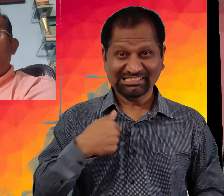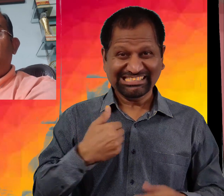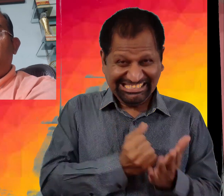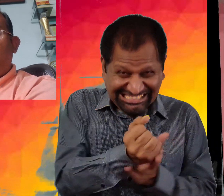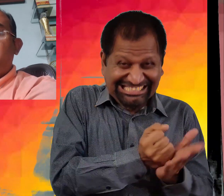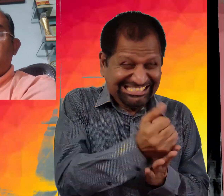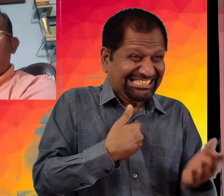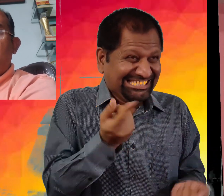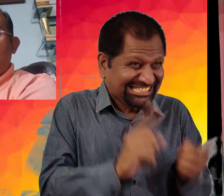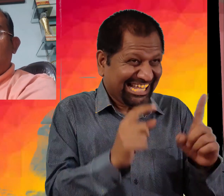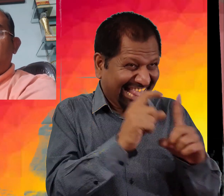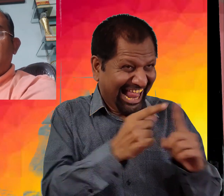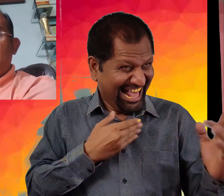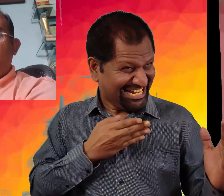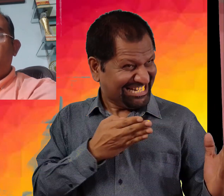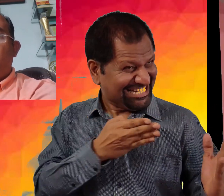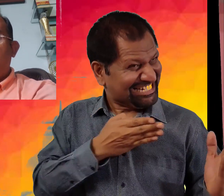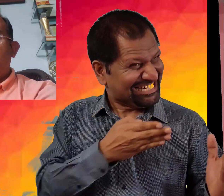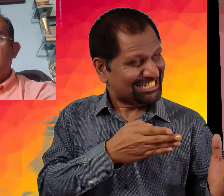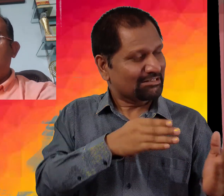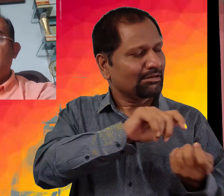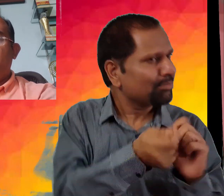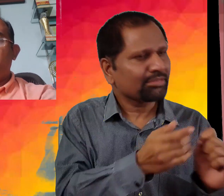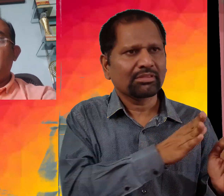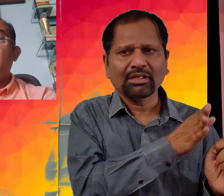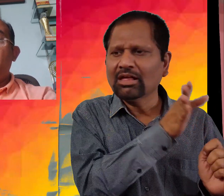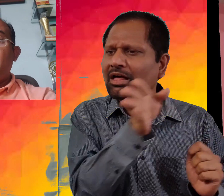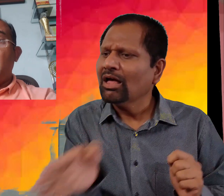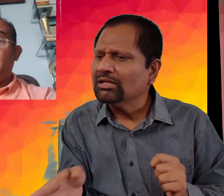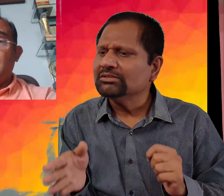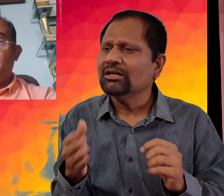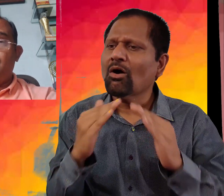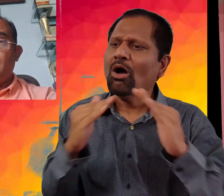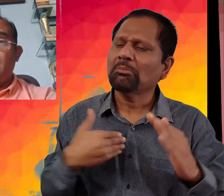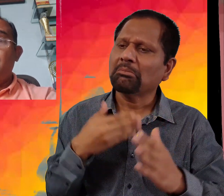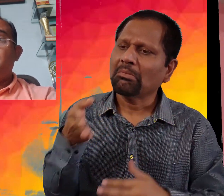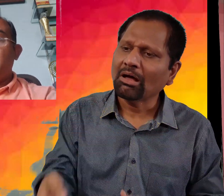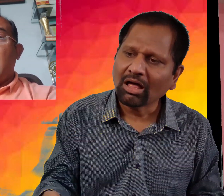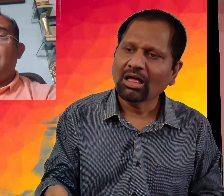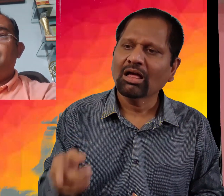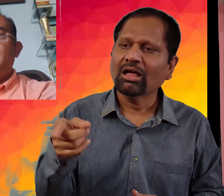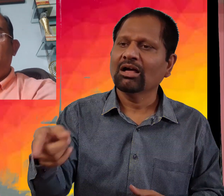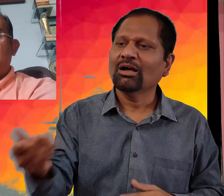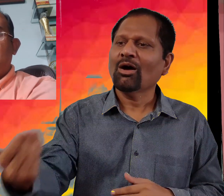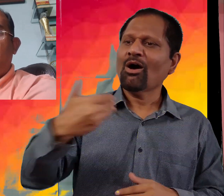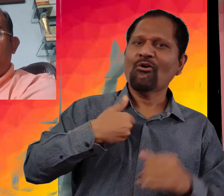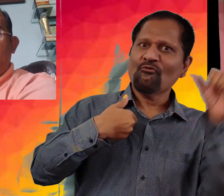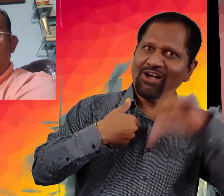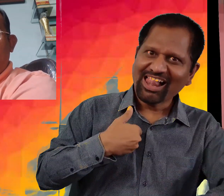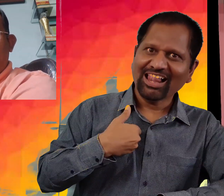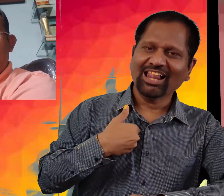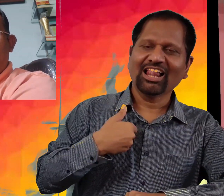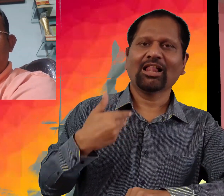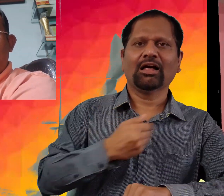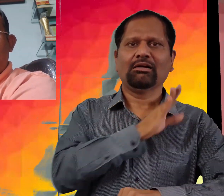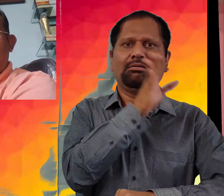کہ میں نے بھرپور کوشش کری کہ میں دلی پہنچ پاؤں لیکن میں دلی نہیں پہنچ پایا میں آپ کے گھر پہنچ پایا کیونکہ آپ میرے پاس نہیں آ